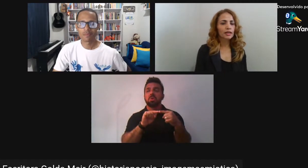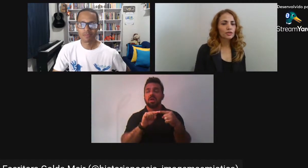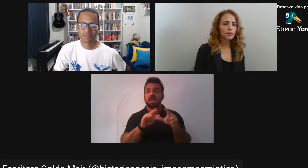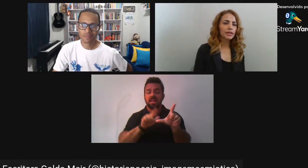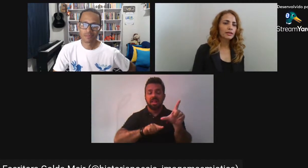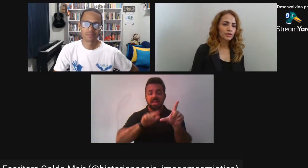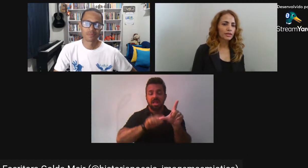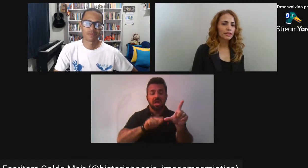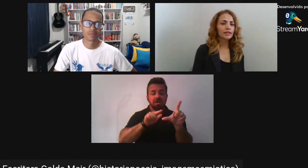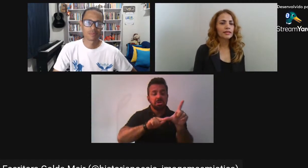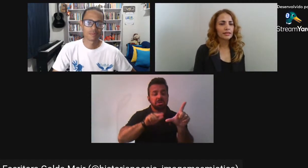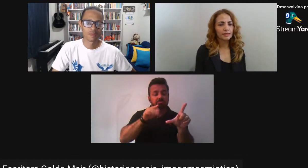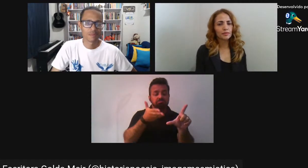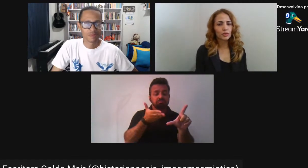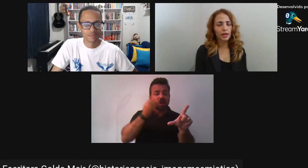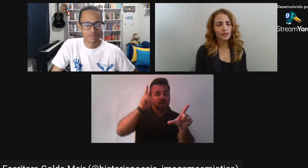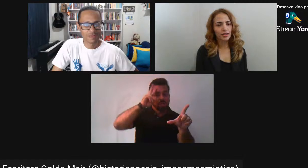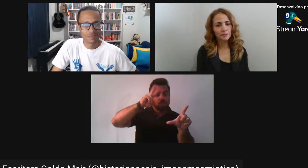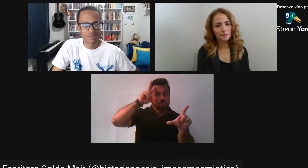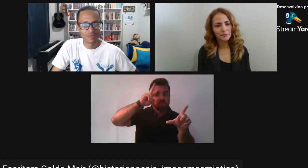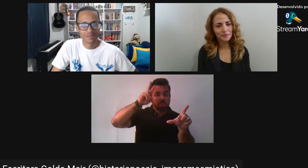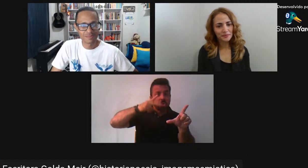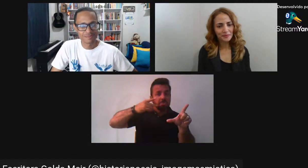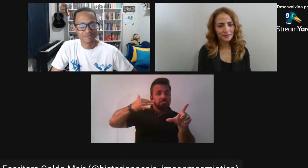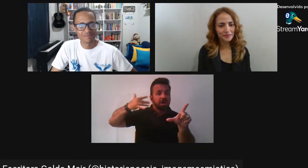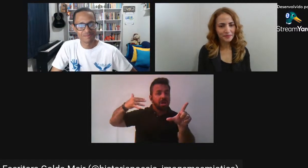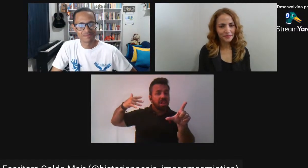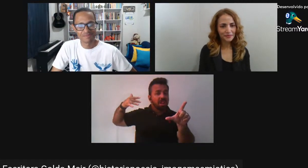pode conectar De uma maneira bonita E muito prática